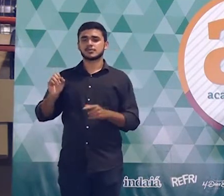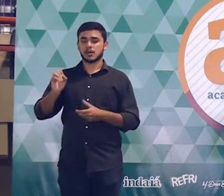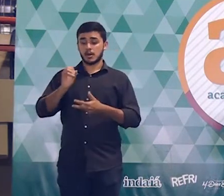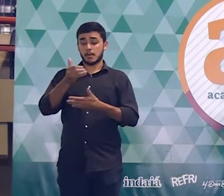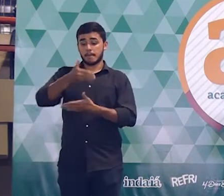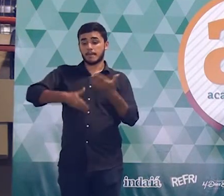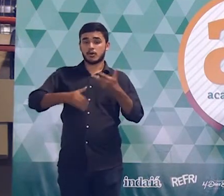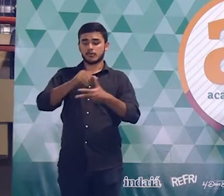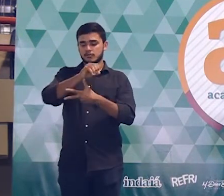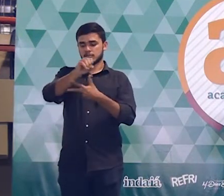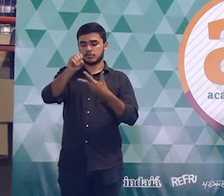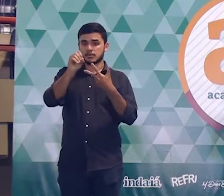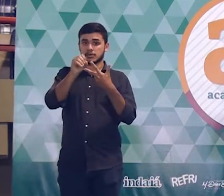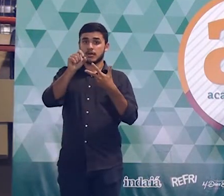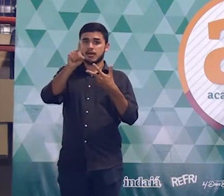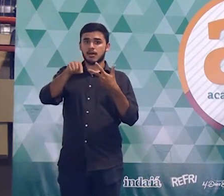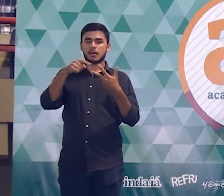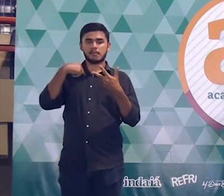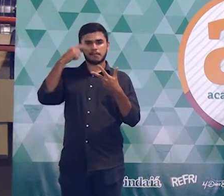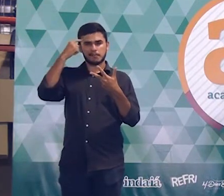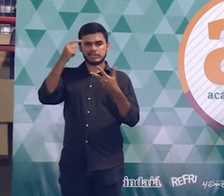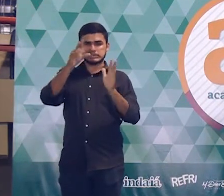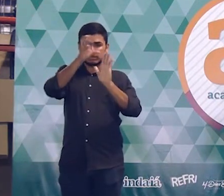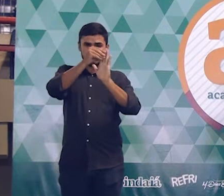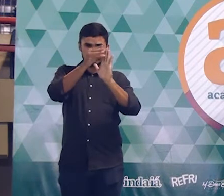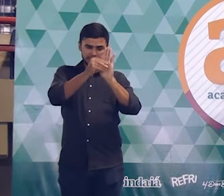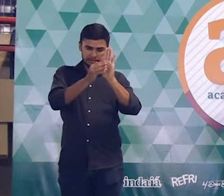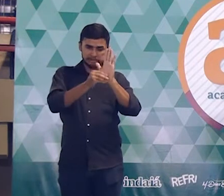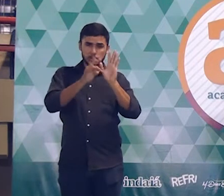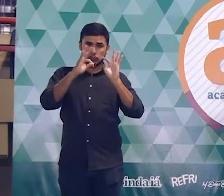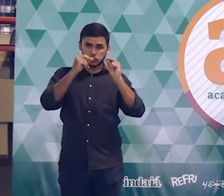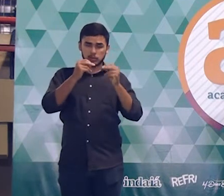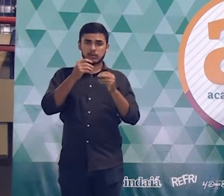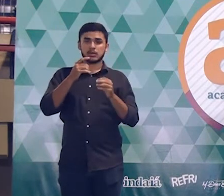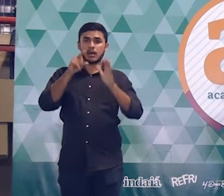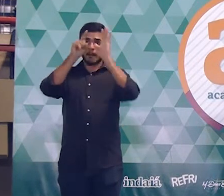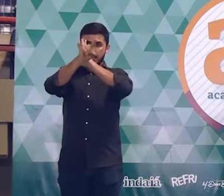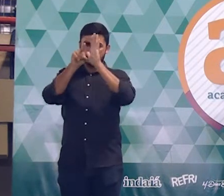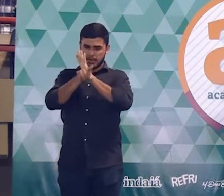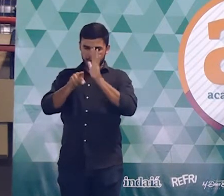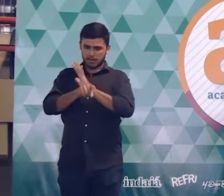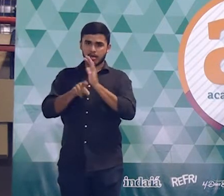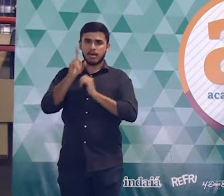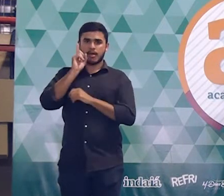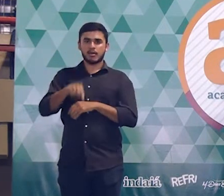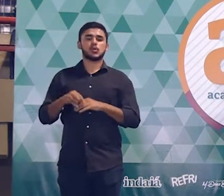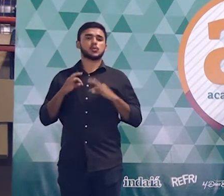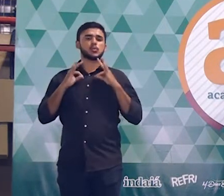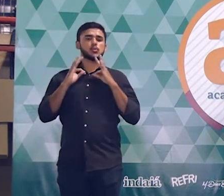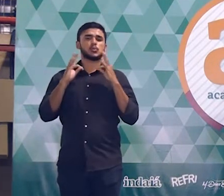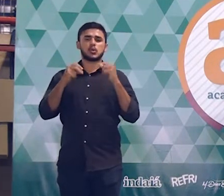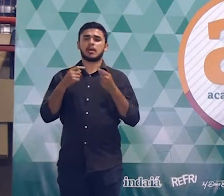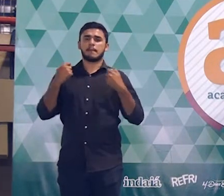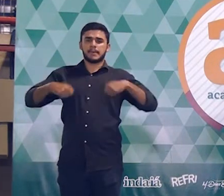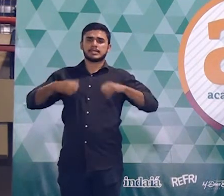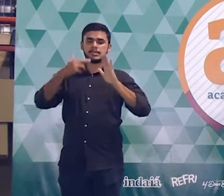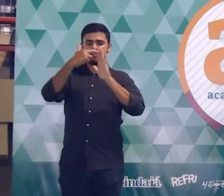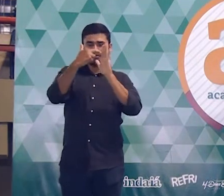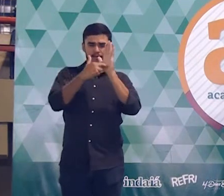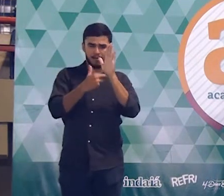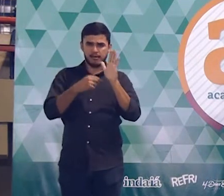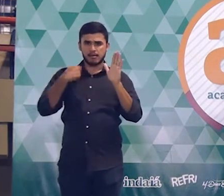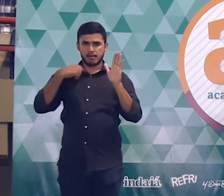Enem deixou de ser uma prova conteudista, aquela prova que cobrava simplesmente fórmulas sem